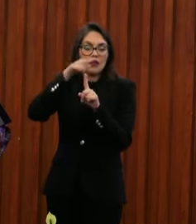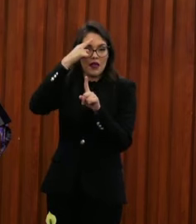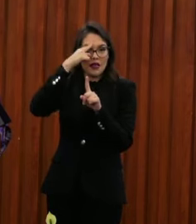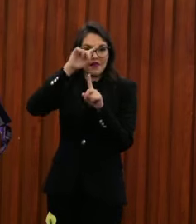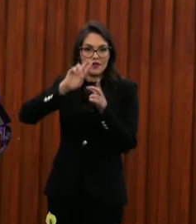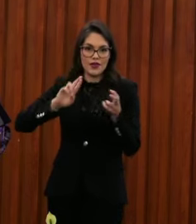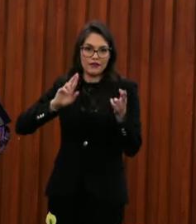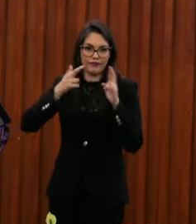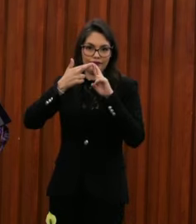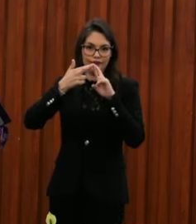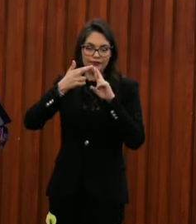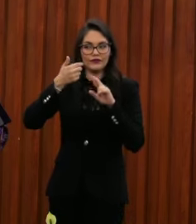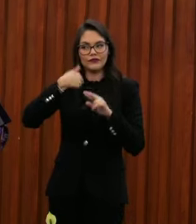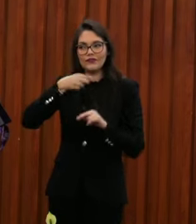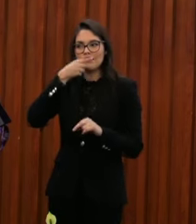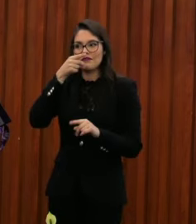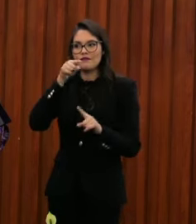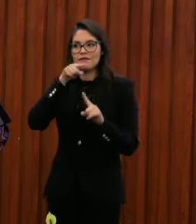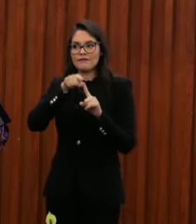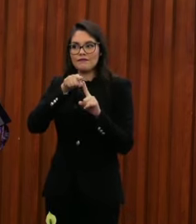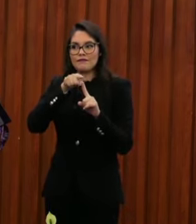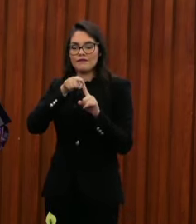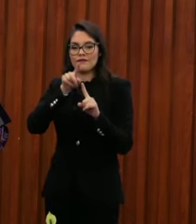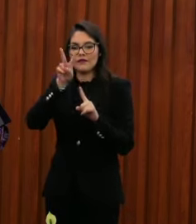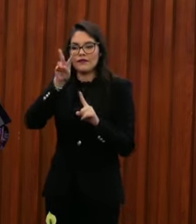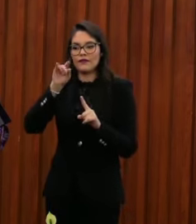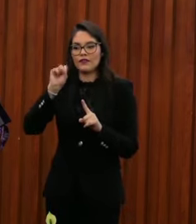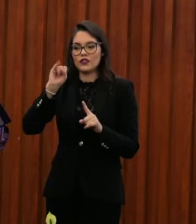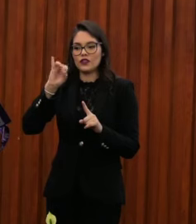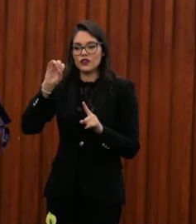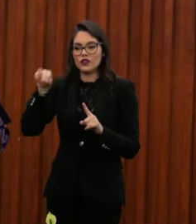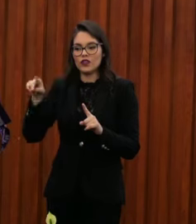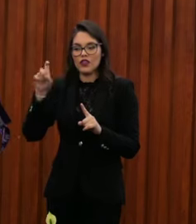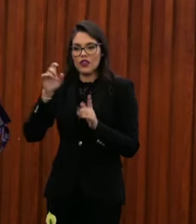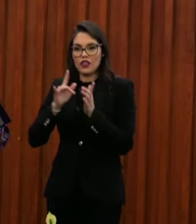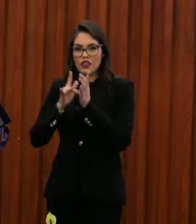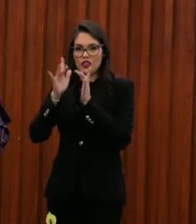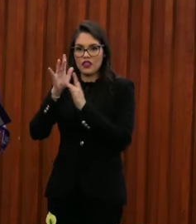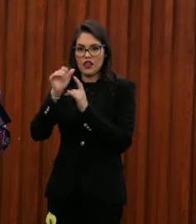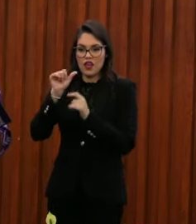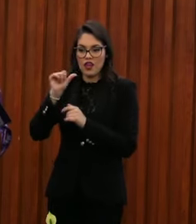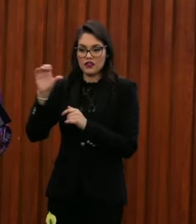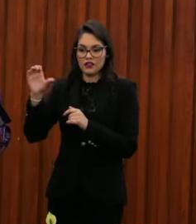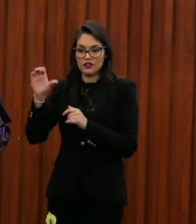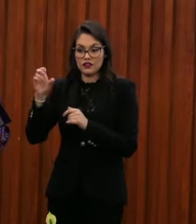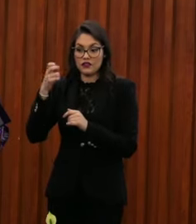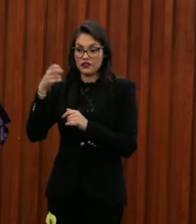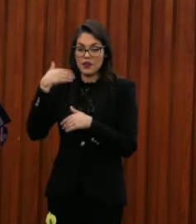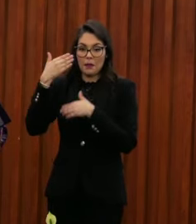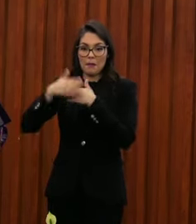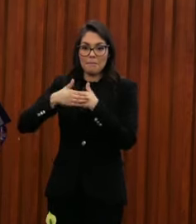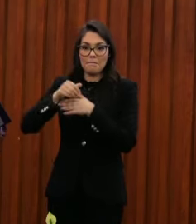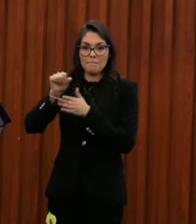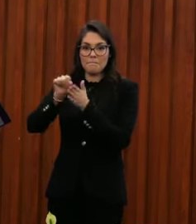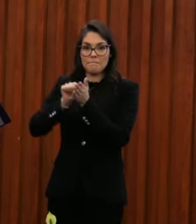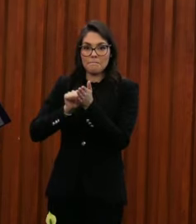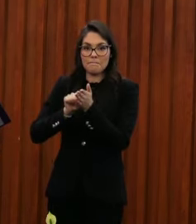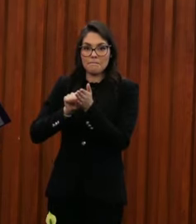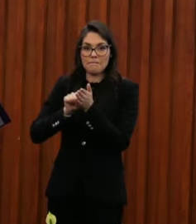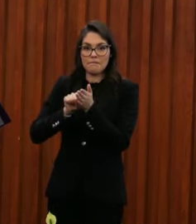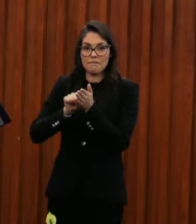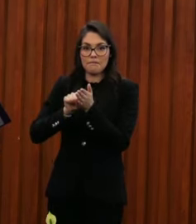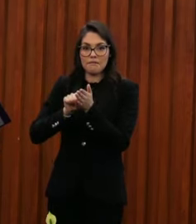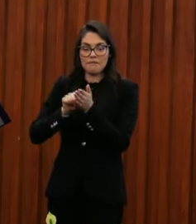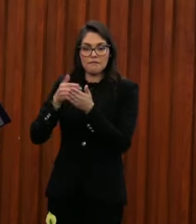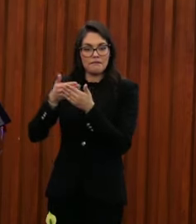en este caso a Visión de Dios AC, quien acaba en el mes de mayo de recibir dos